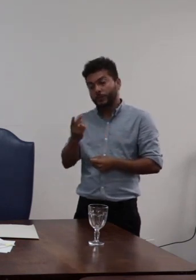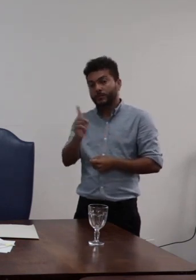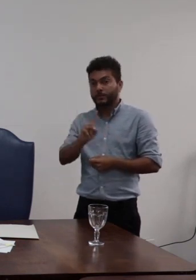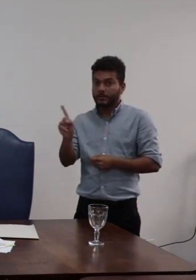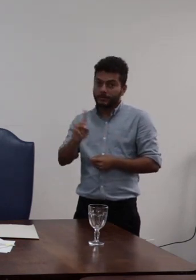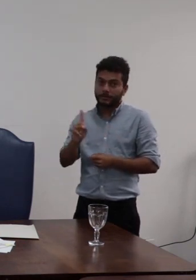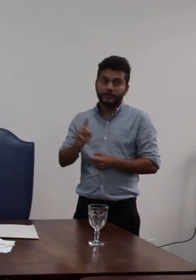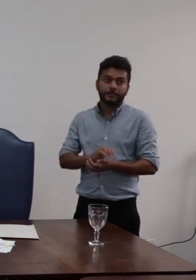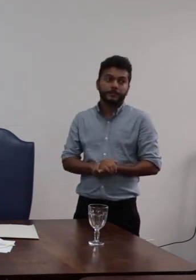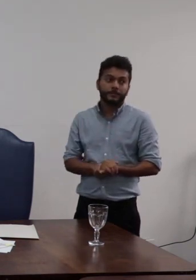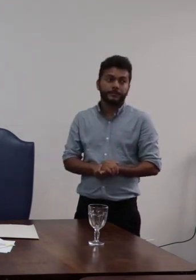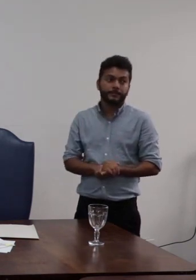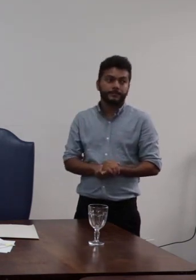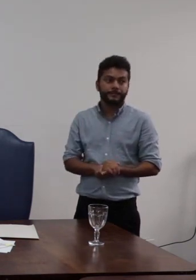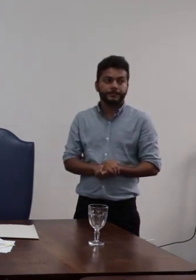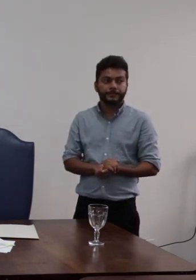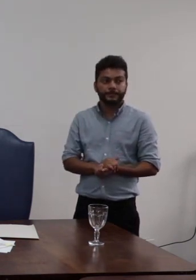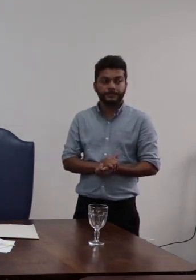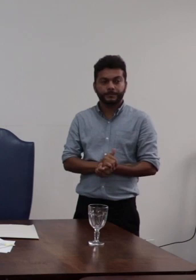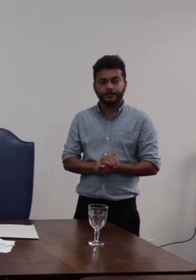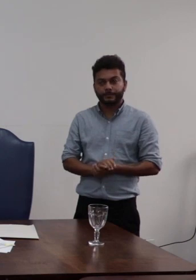presidência esse é o entendimento